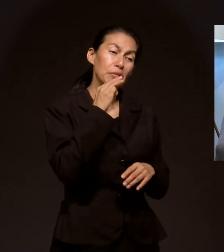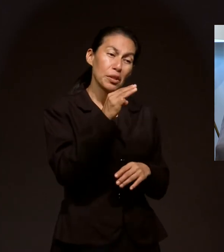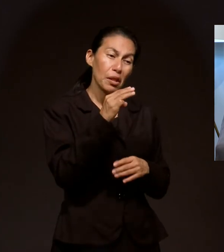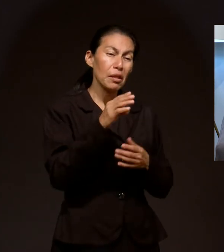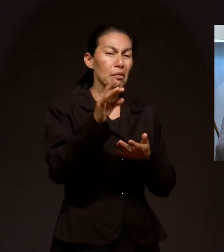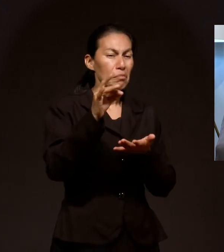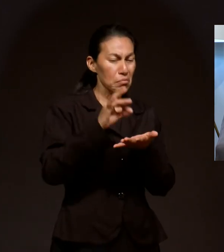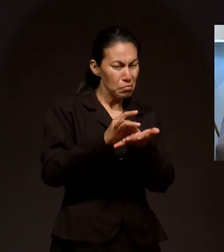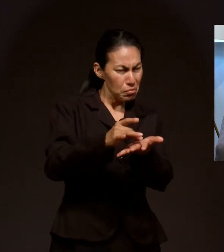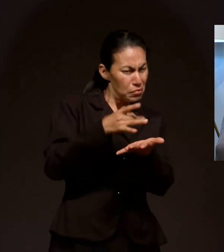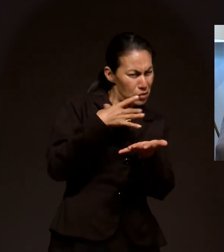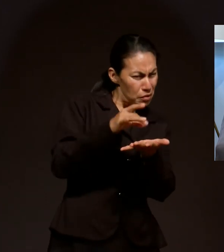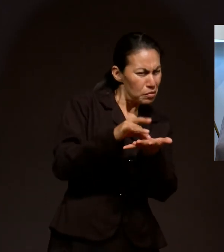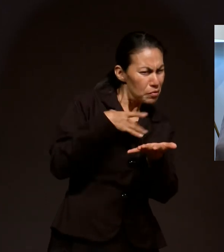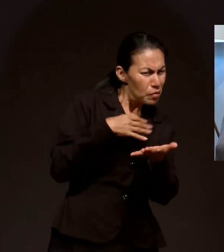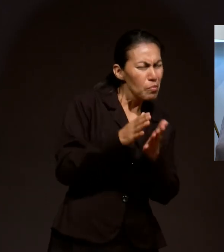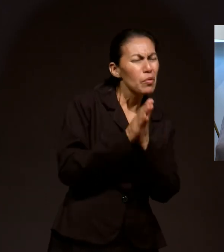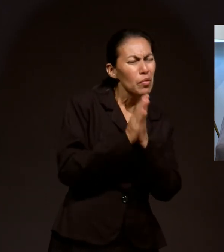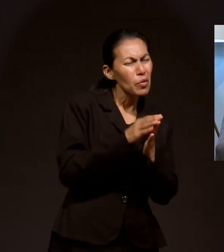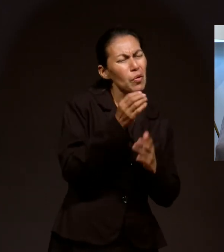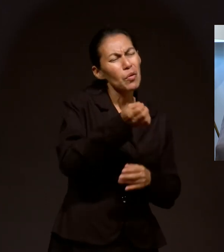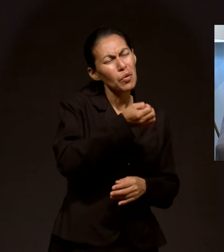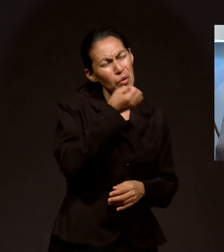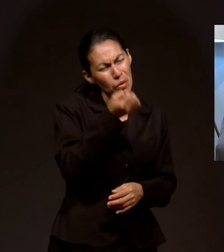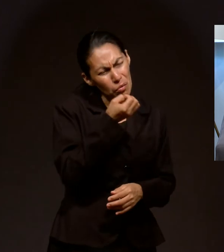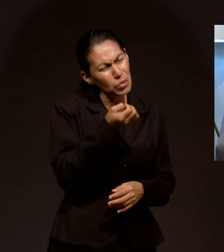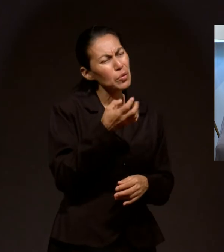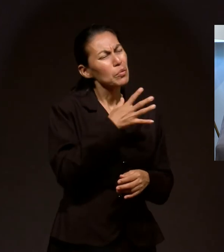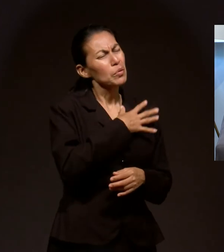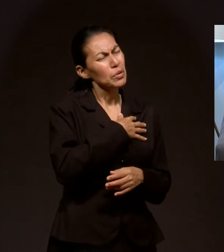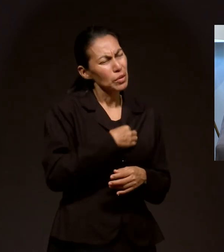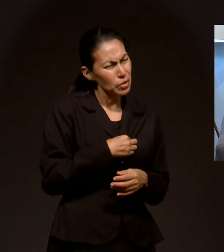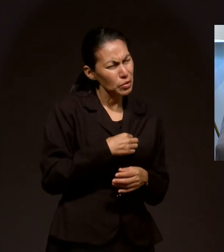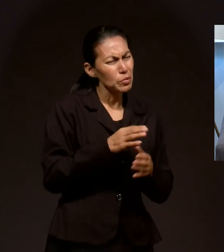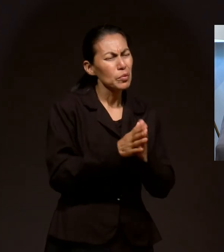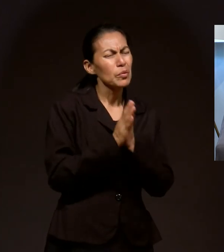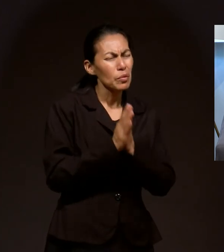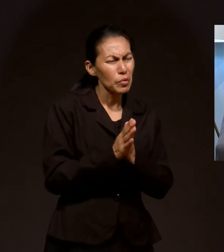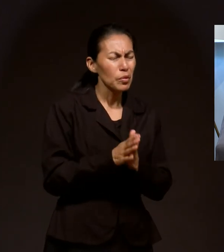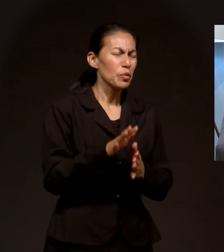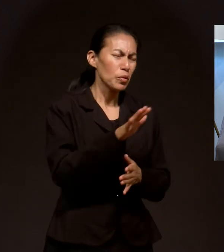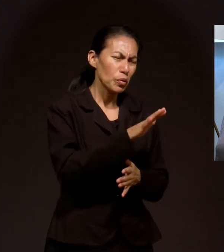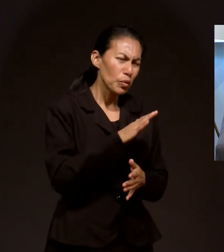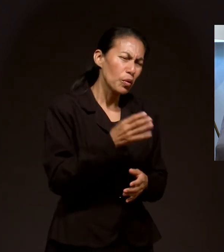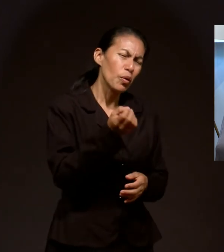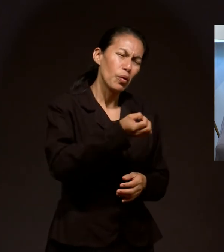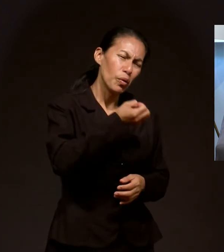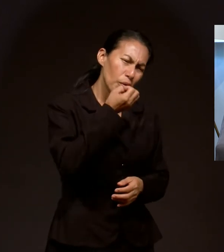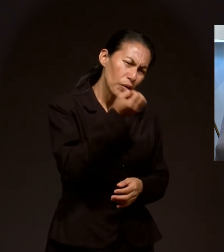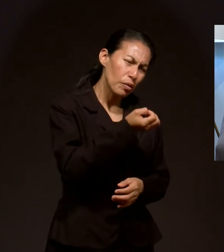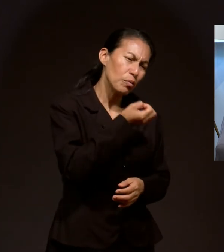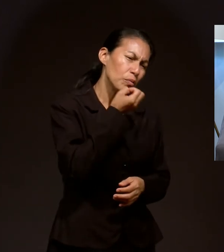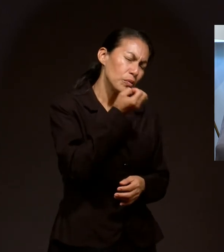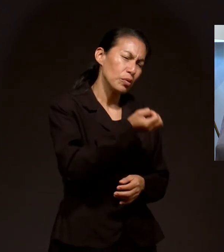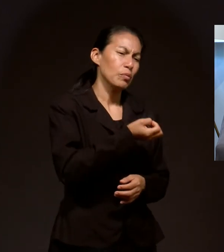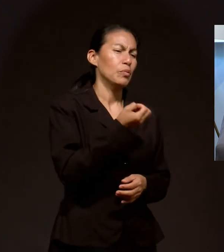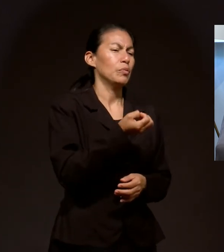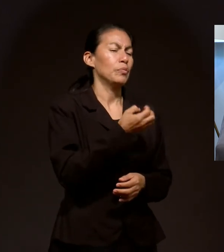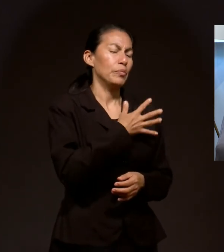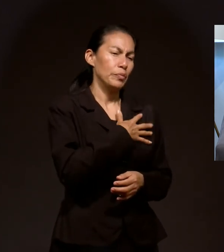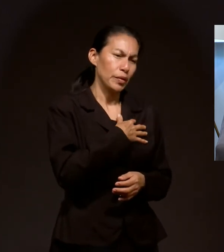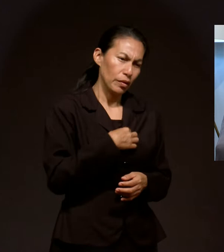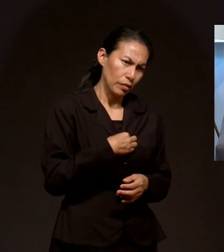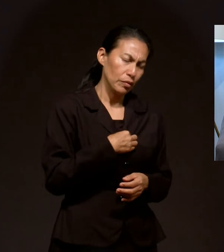pidiéndonos que nos añadamos, digamos, que nos juntemos, que nos reunamos